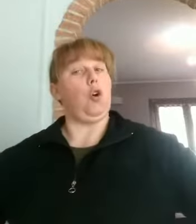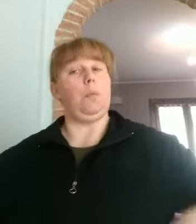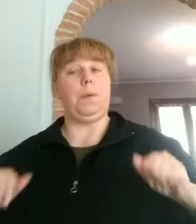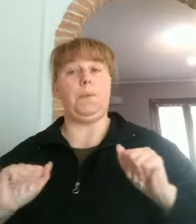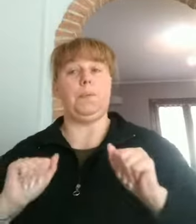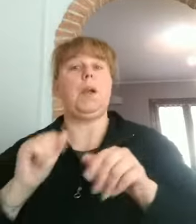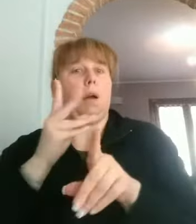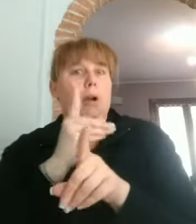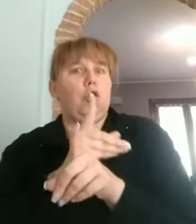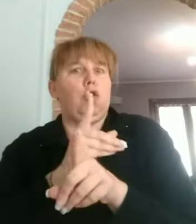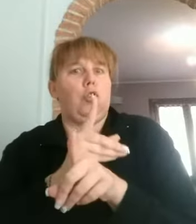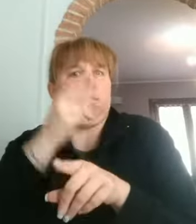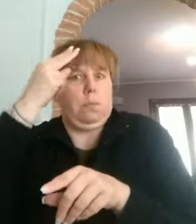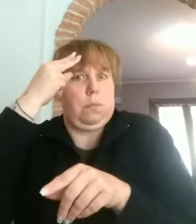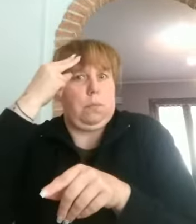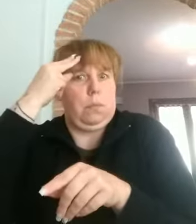ricordarvi di disegnare.